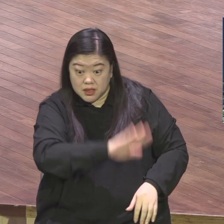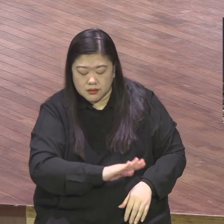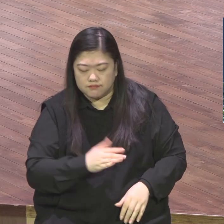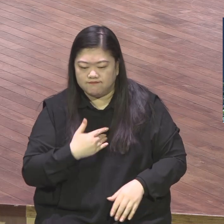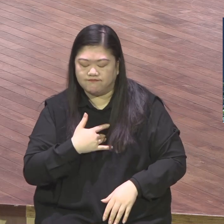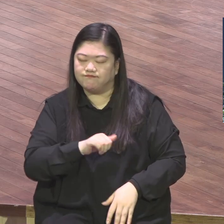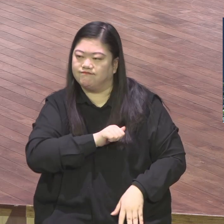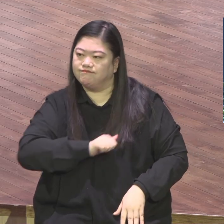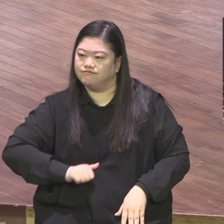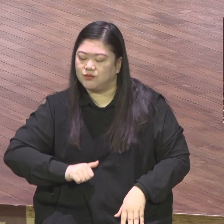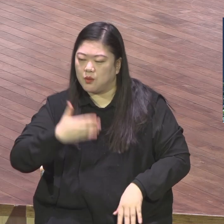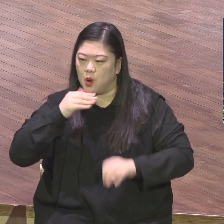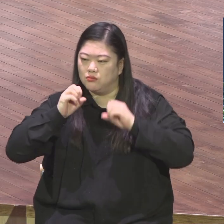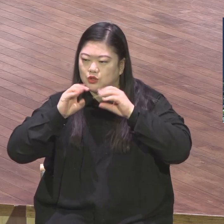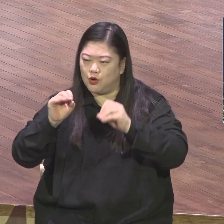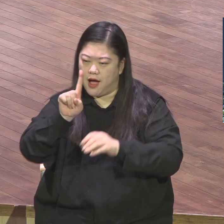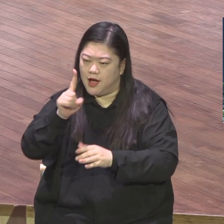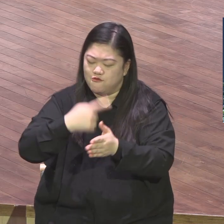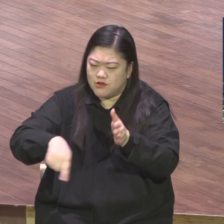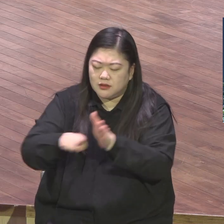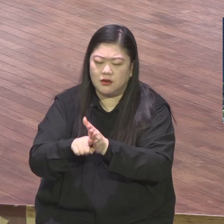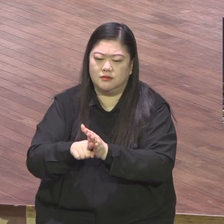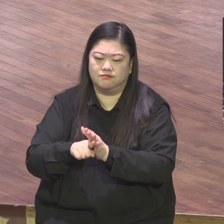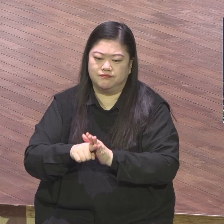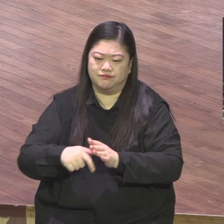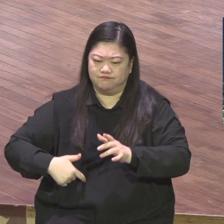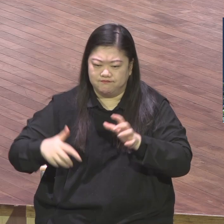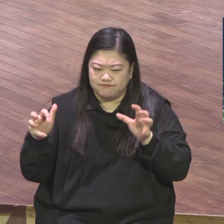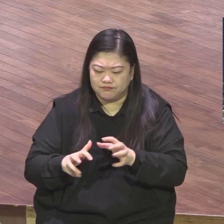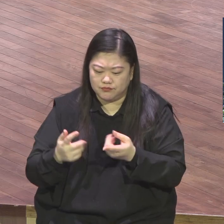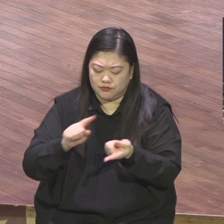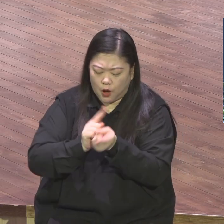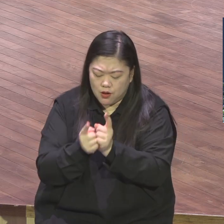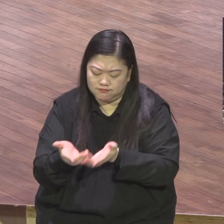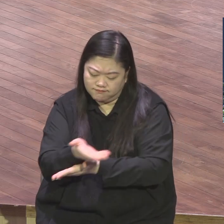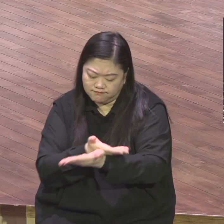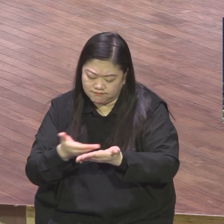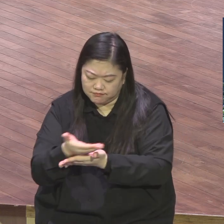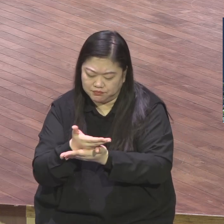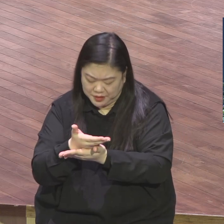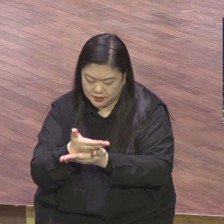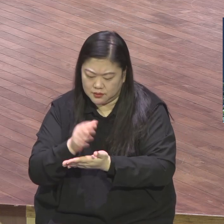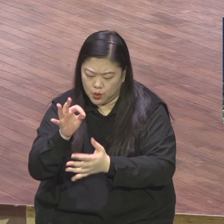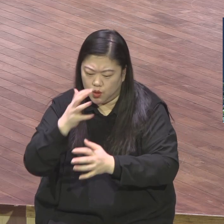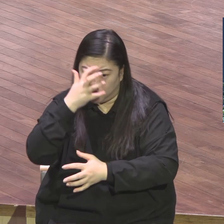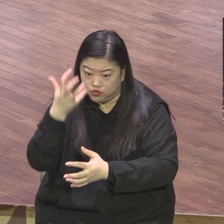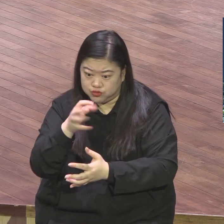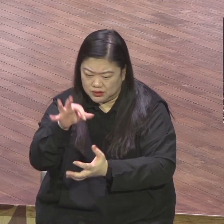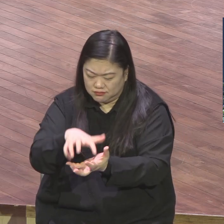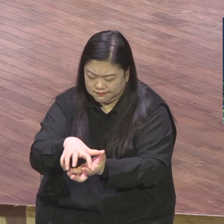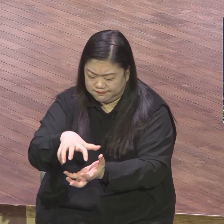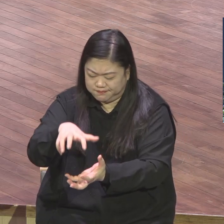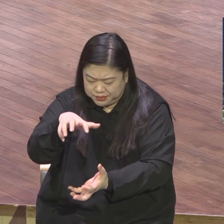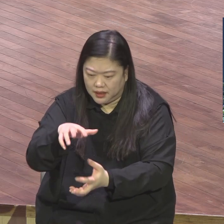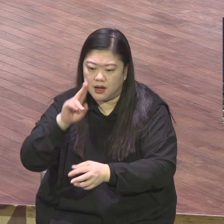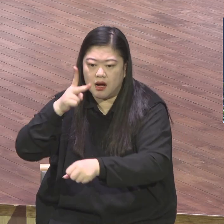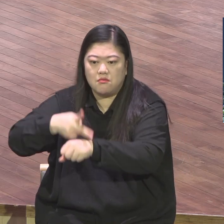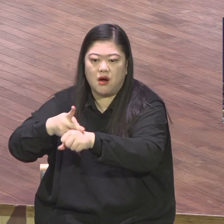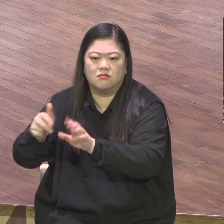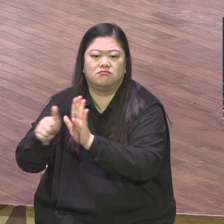큰 기쁨과 위로가 됐다 이런 말이 지금 시대를 각자 도생 시대라고 합니다.